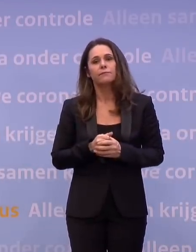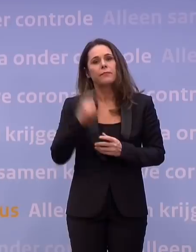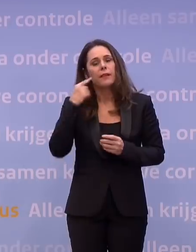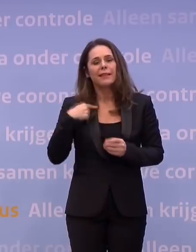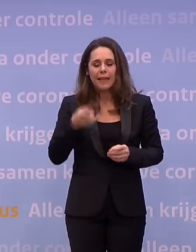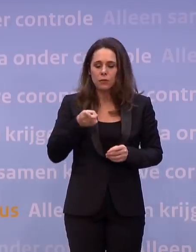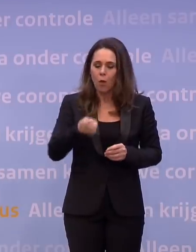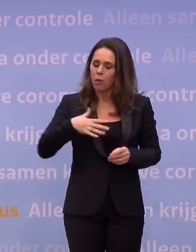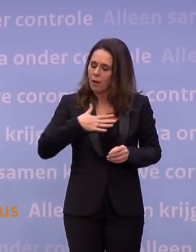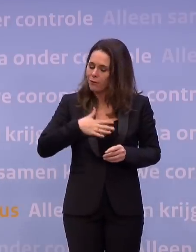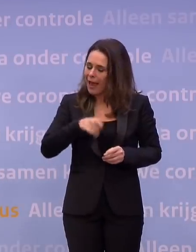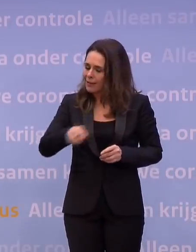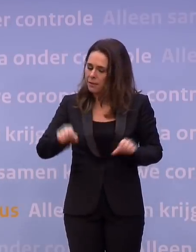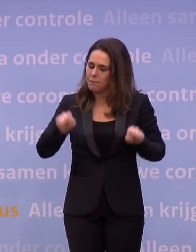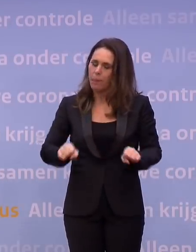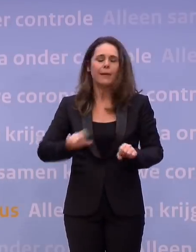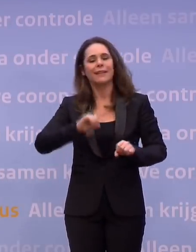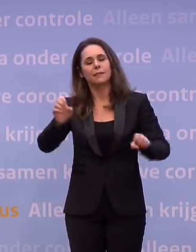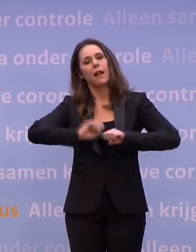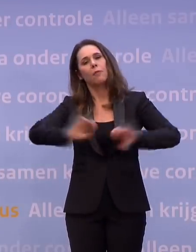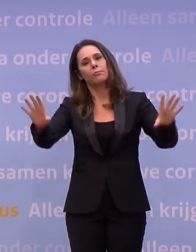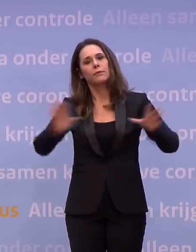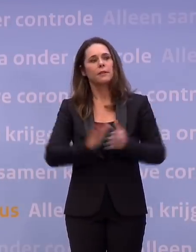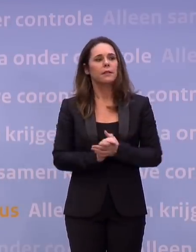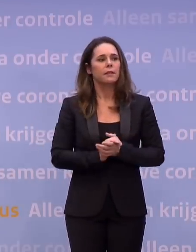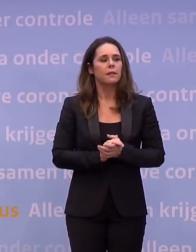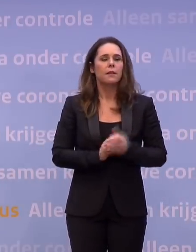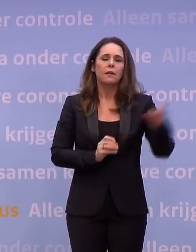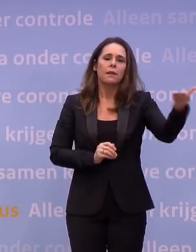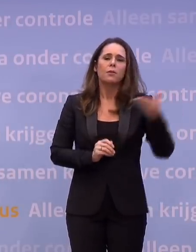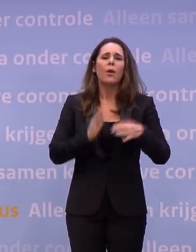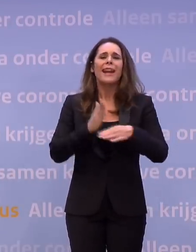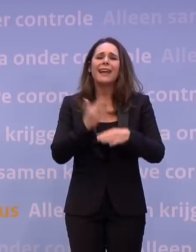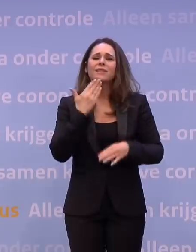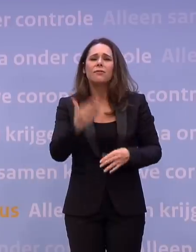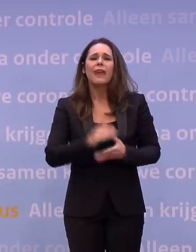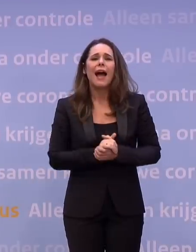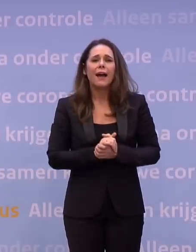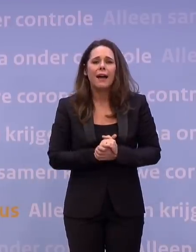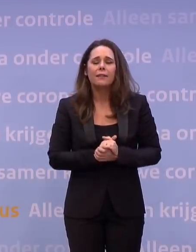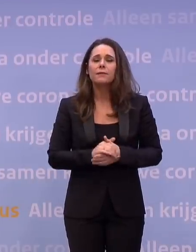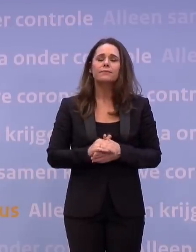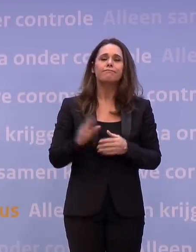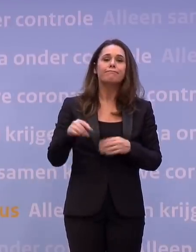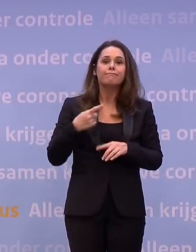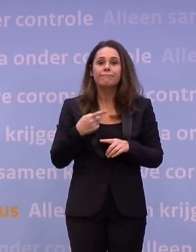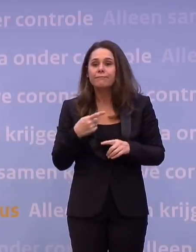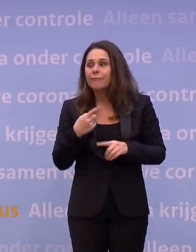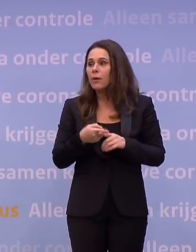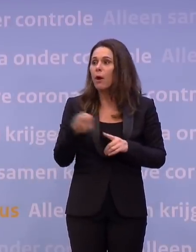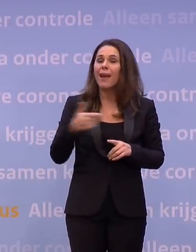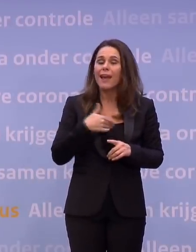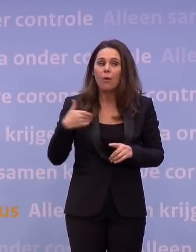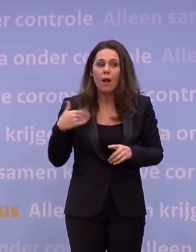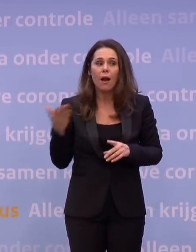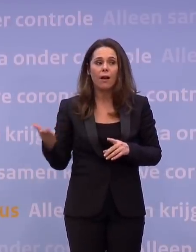daar donderdag of vrijdag een besluit over nemen en het ook snel naar buiten brengen. Tot slot nog één laatste vraag. Keer op keer hebben we u al heel lang, hebben